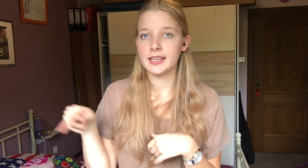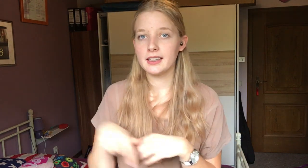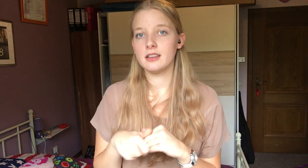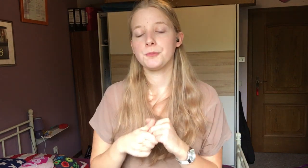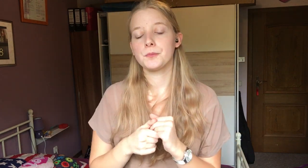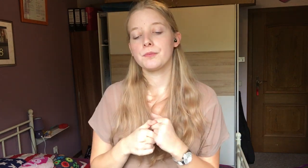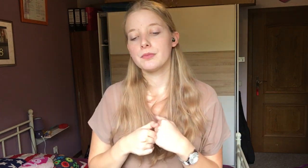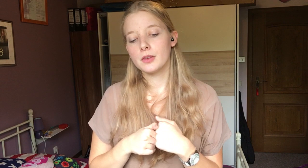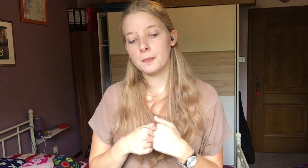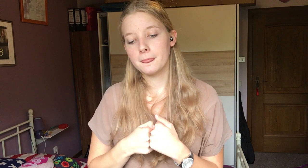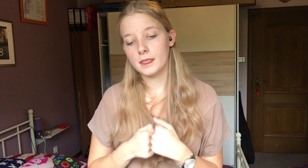hingehe.